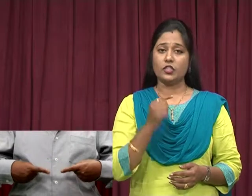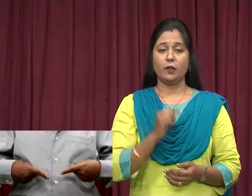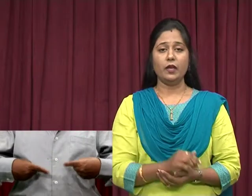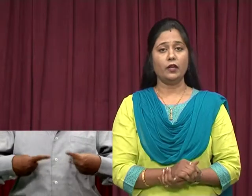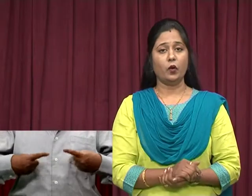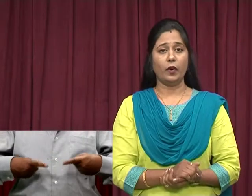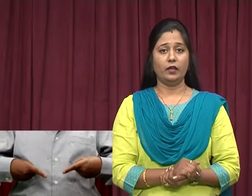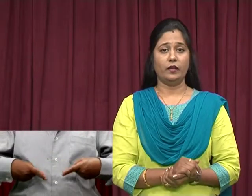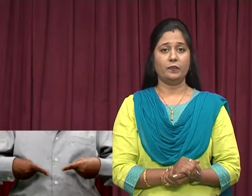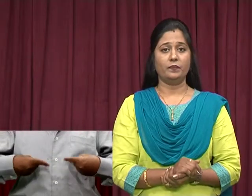दिशा में घुमाईए